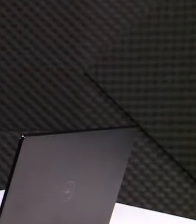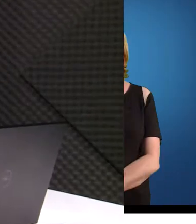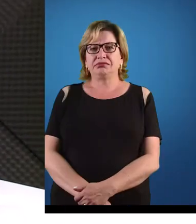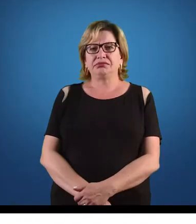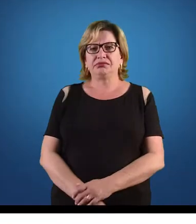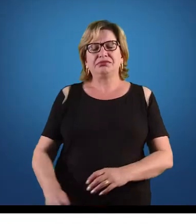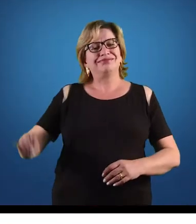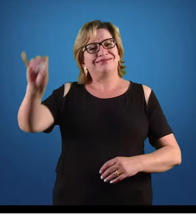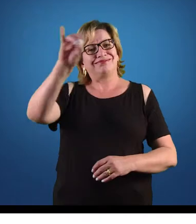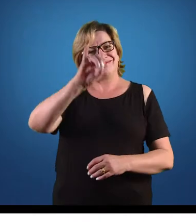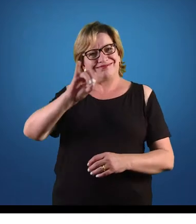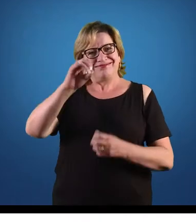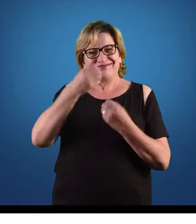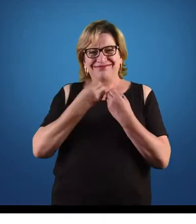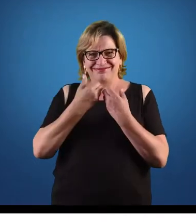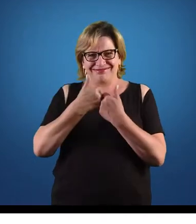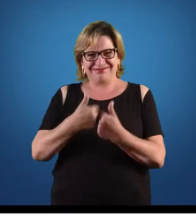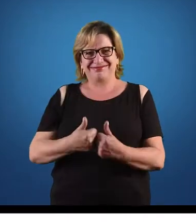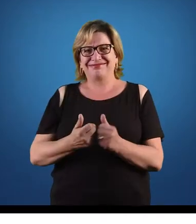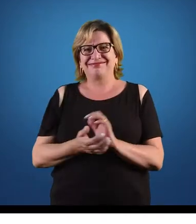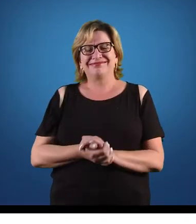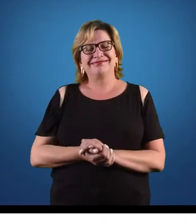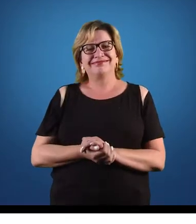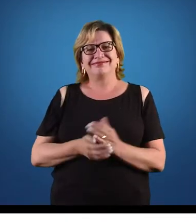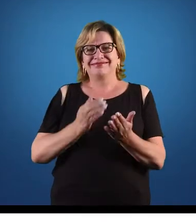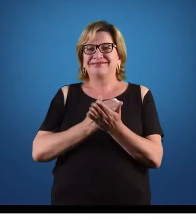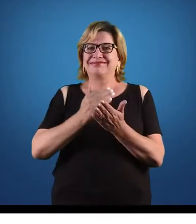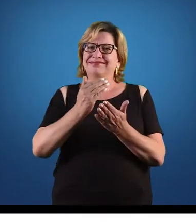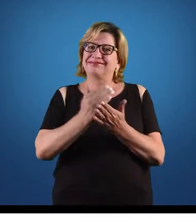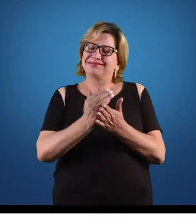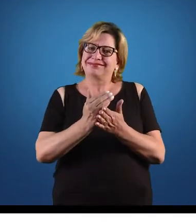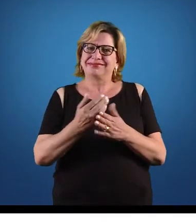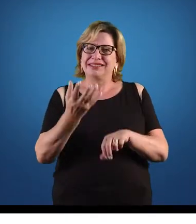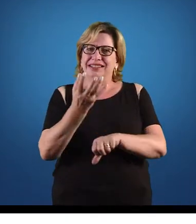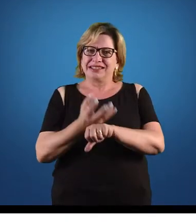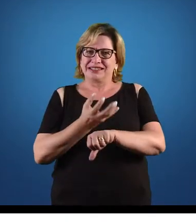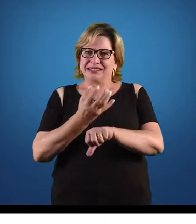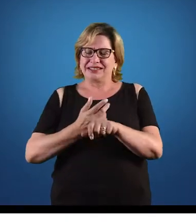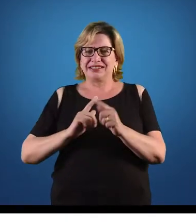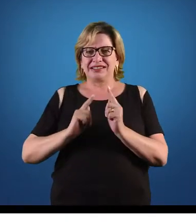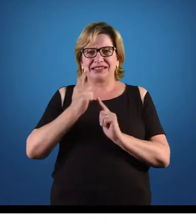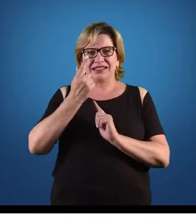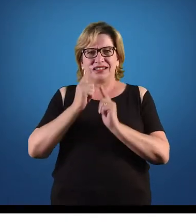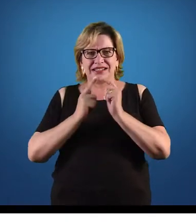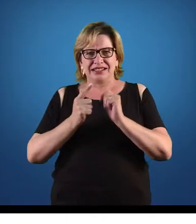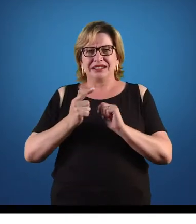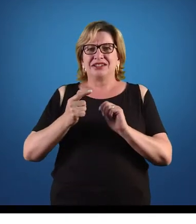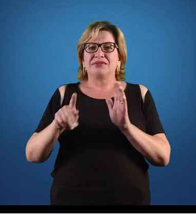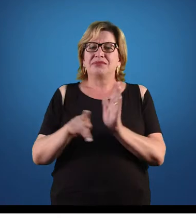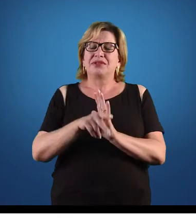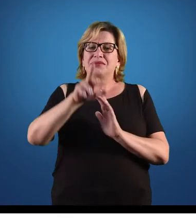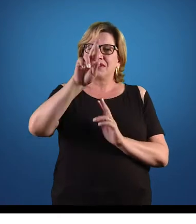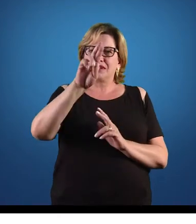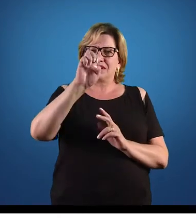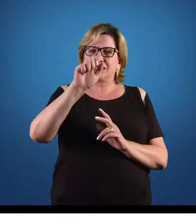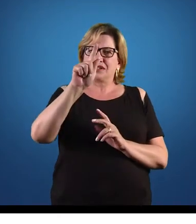Olá, pessoal. Iniciamos a disciplina de gestão da regulação.